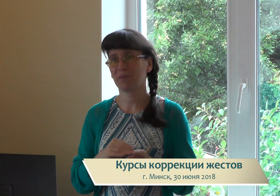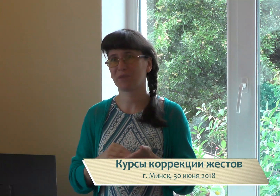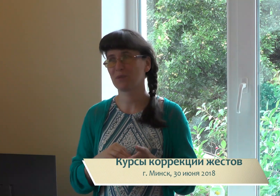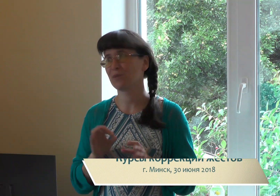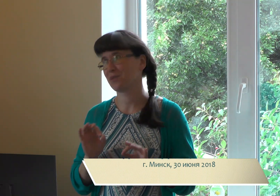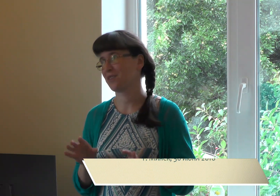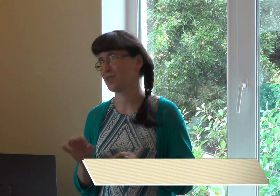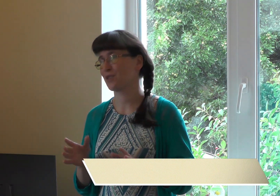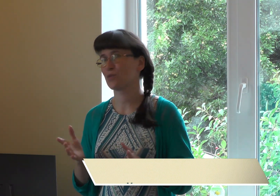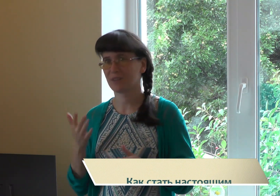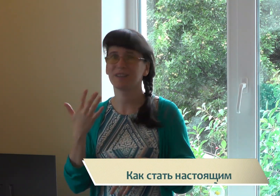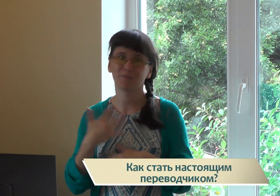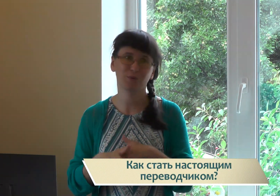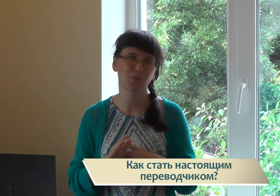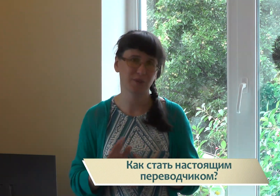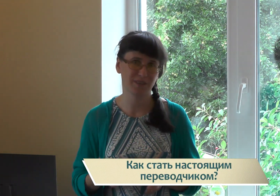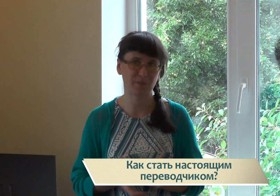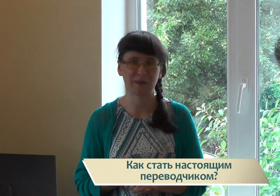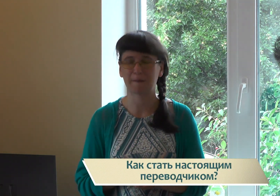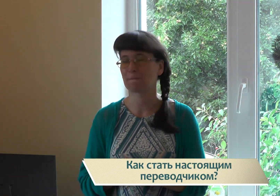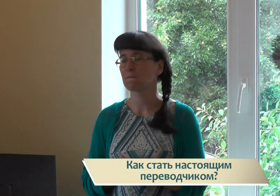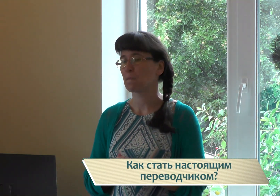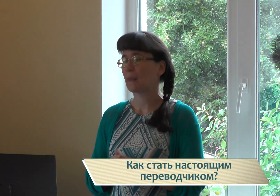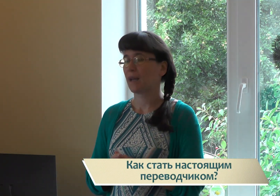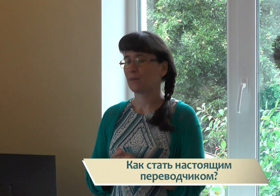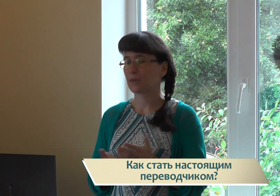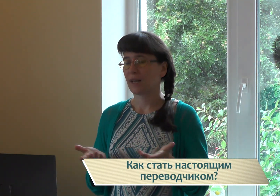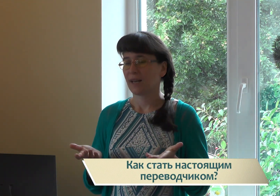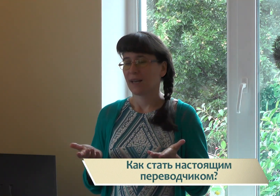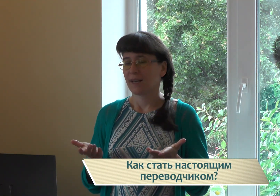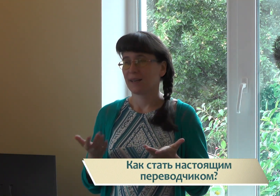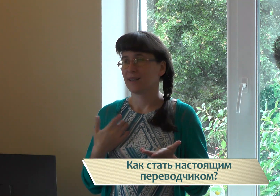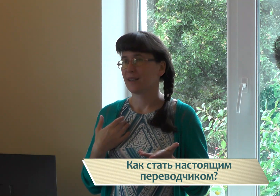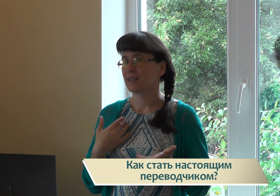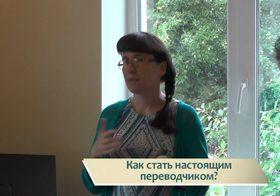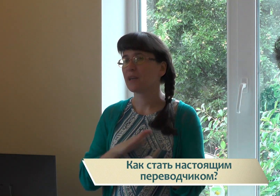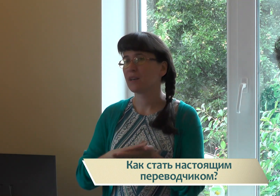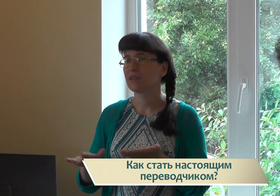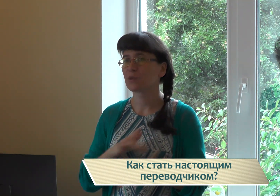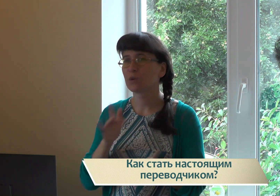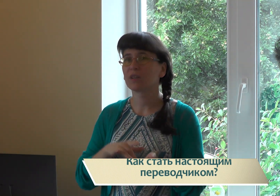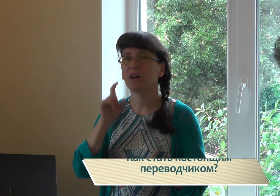повторю, расскажу, если будет что-то непонятно. Вот. Сама я из города